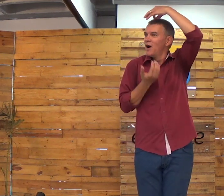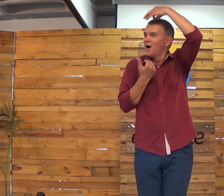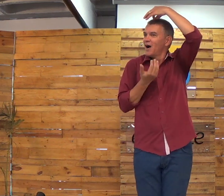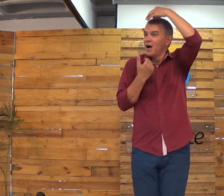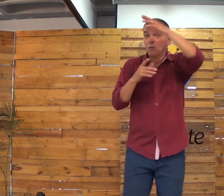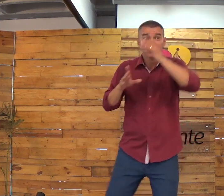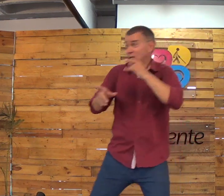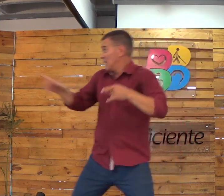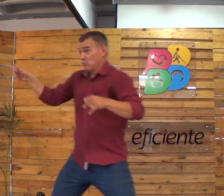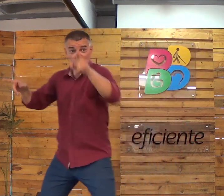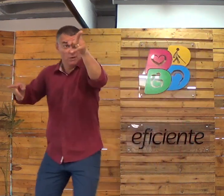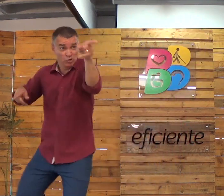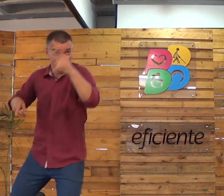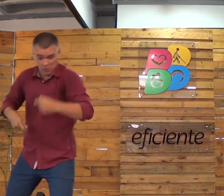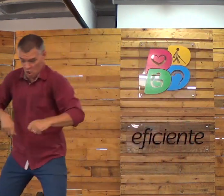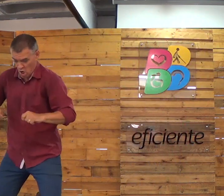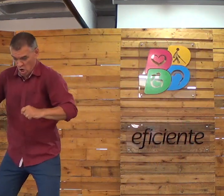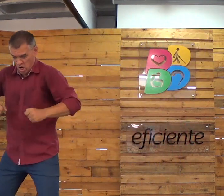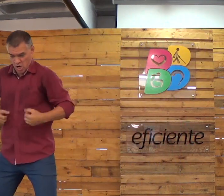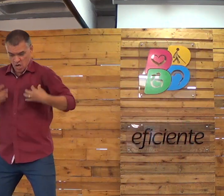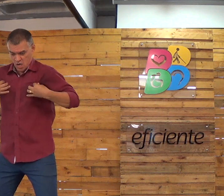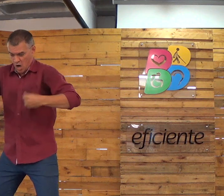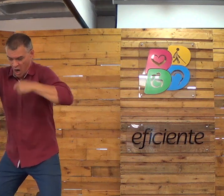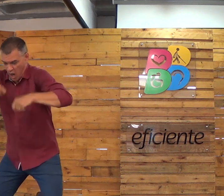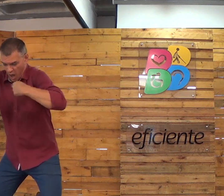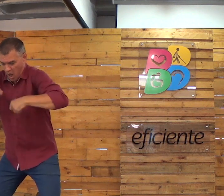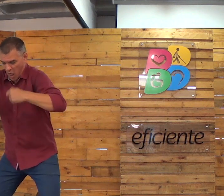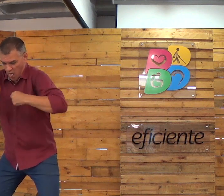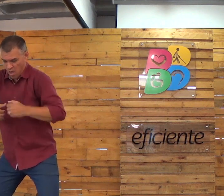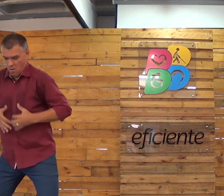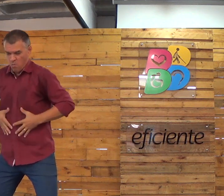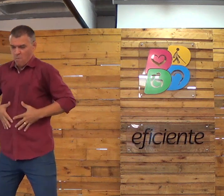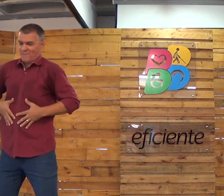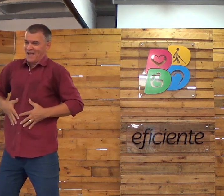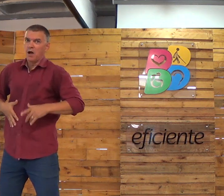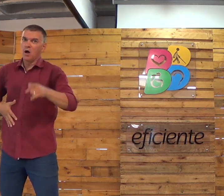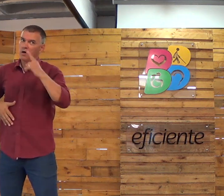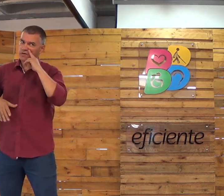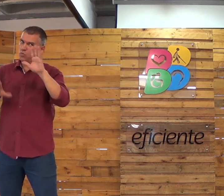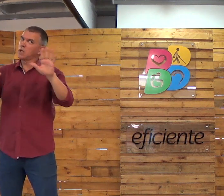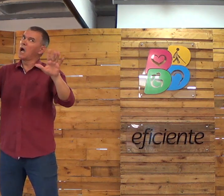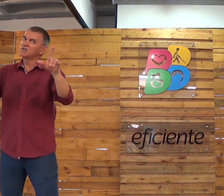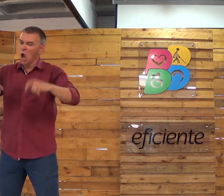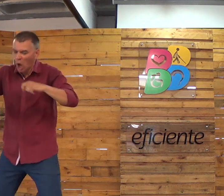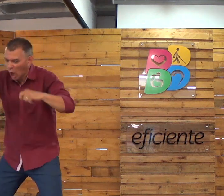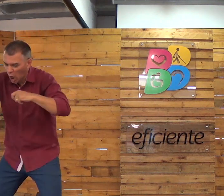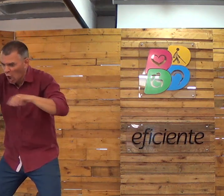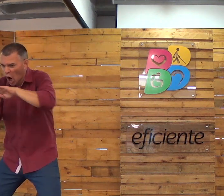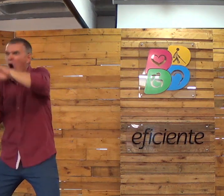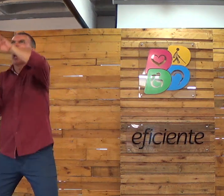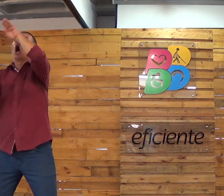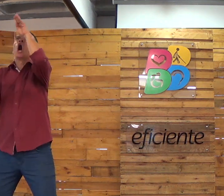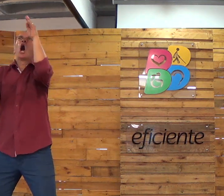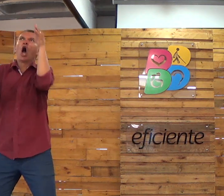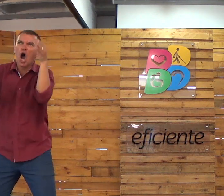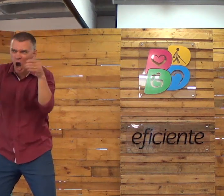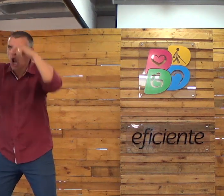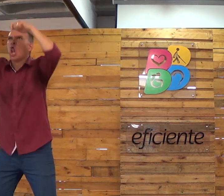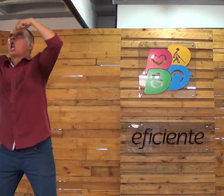Que bacana. Porque você come, né? Você come. Aí você fica satisfeito, né? Cuidado com o comer demais